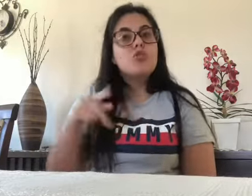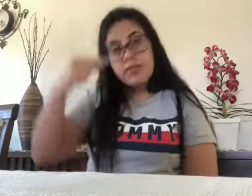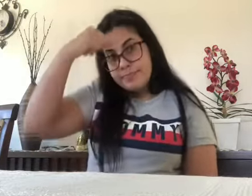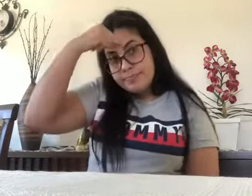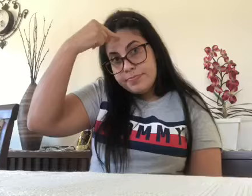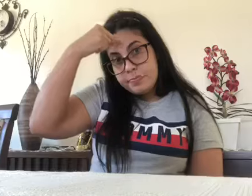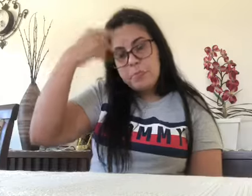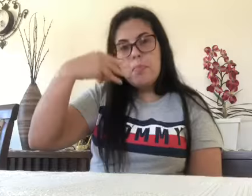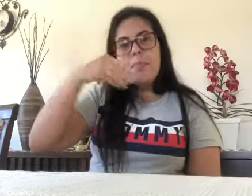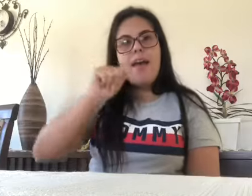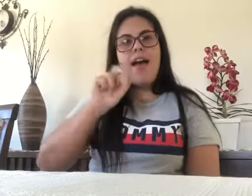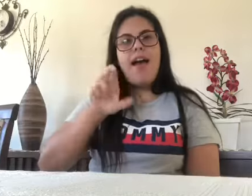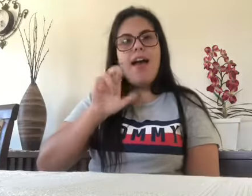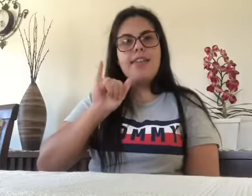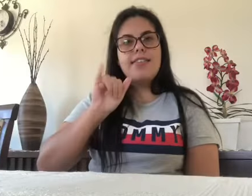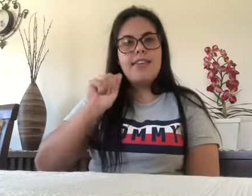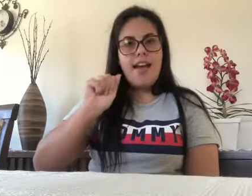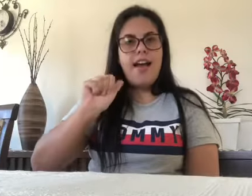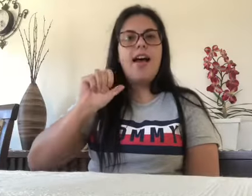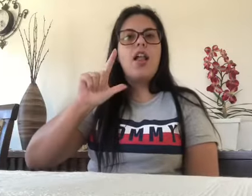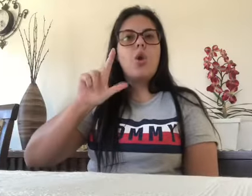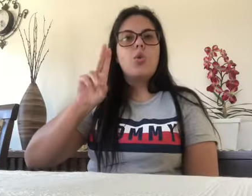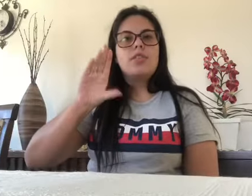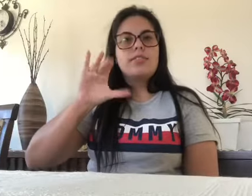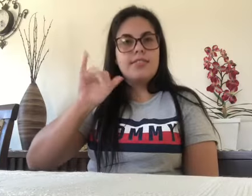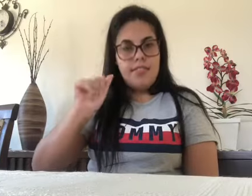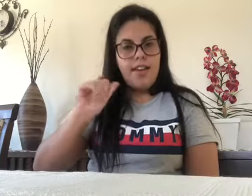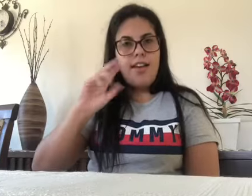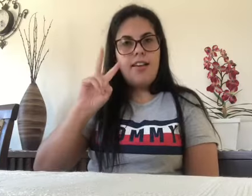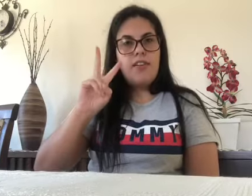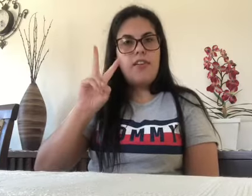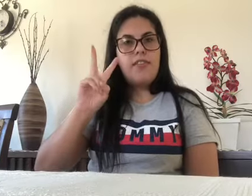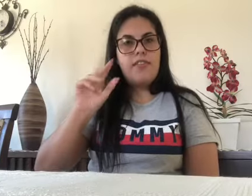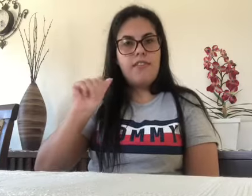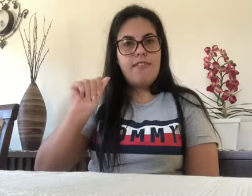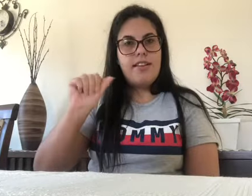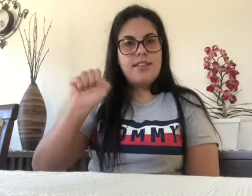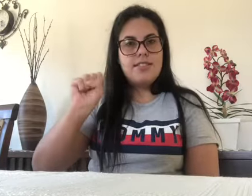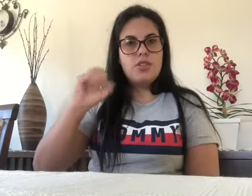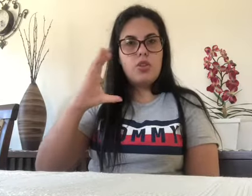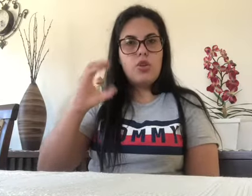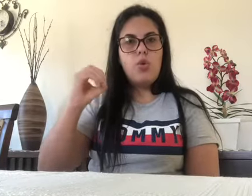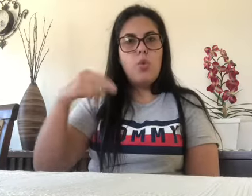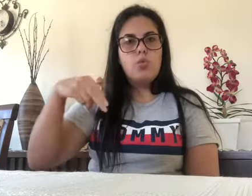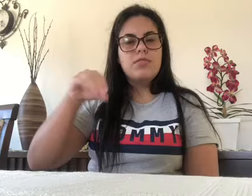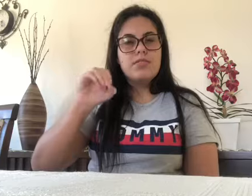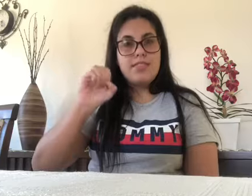que vamos publicar no e-book da professora Maria Lúcia Vasconcelos.